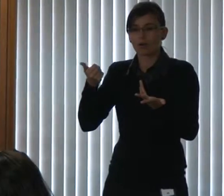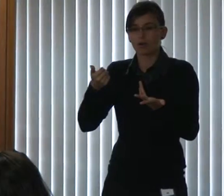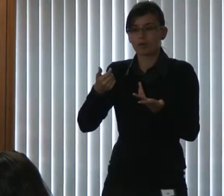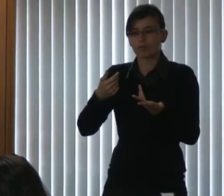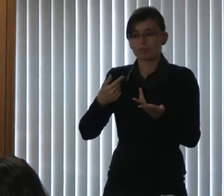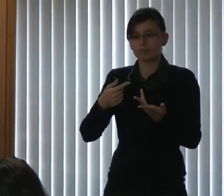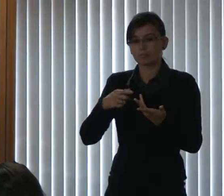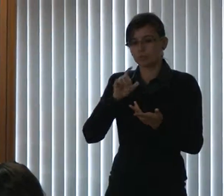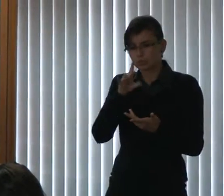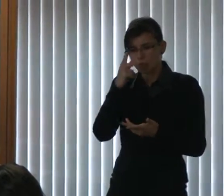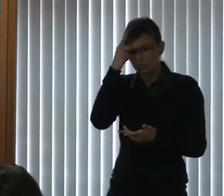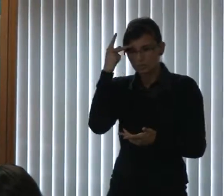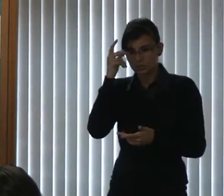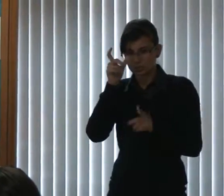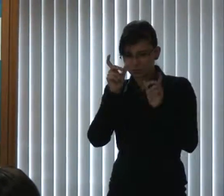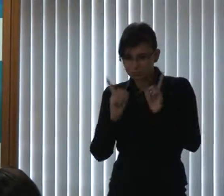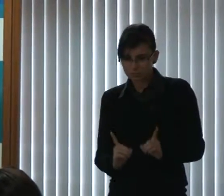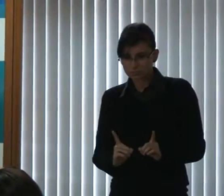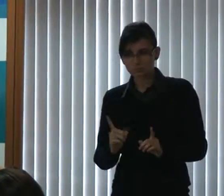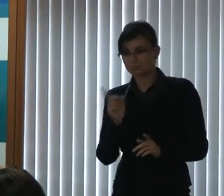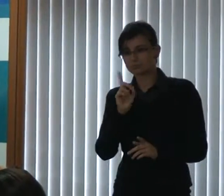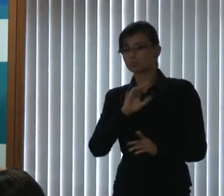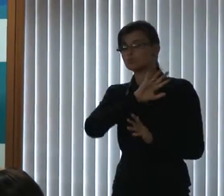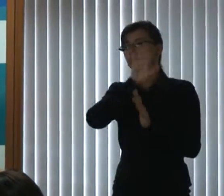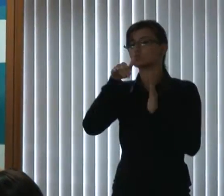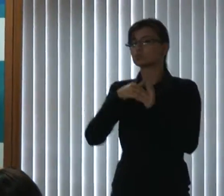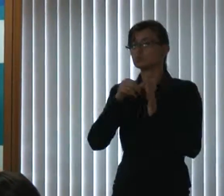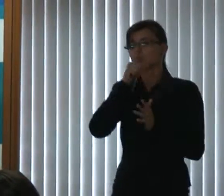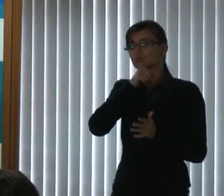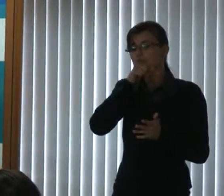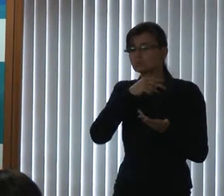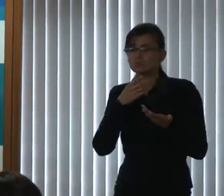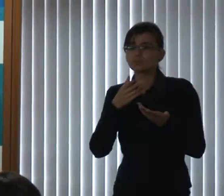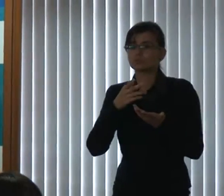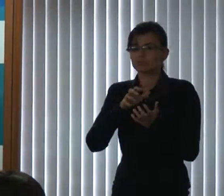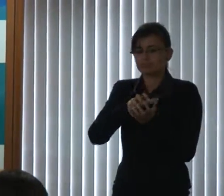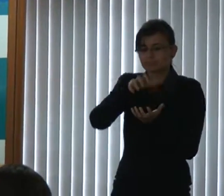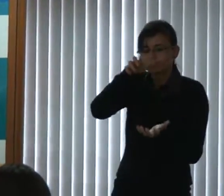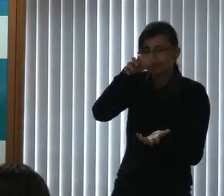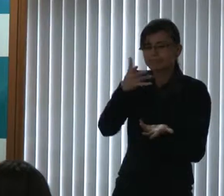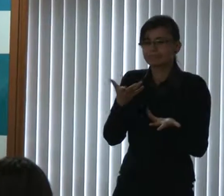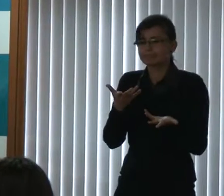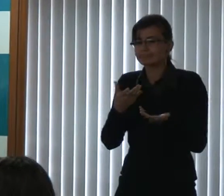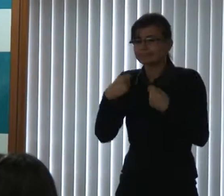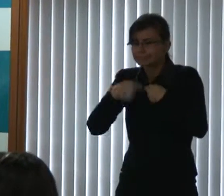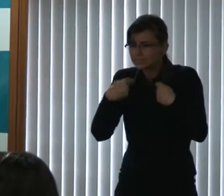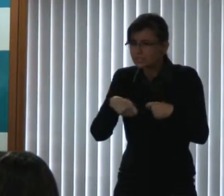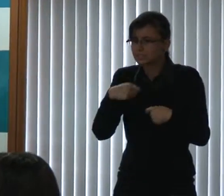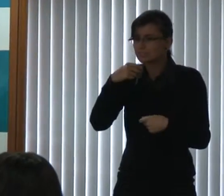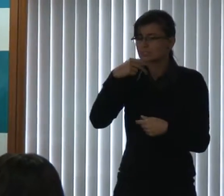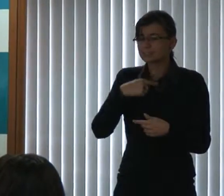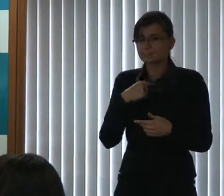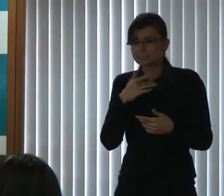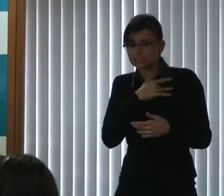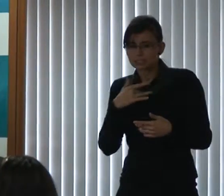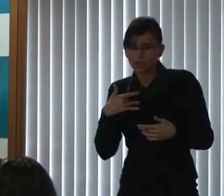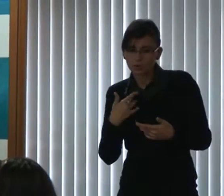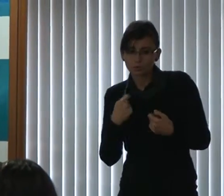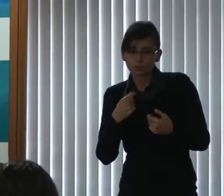para a pessoa com deficiência, para todos, aos idosos que precisam, às vezes vão fazer um tratamento de saúde, ou uma compra, e quer